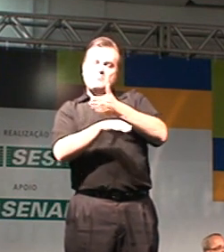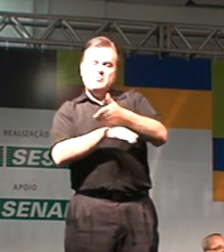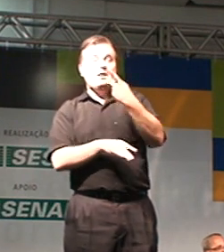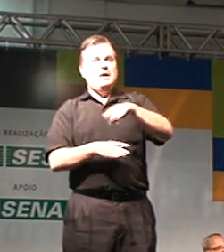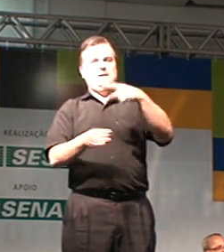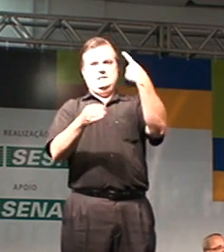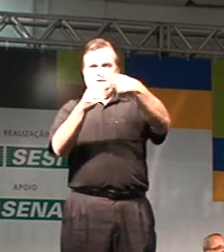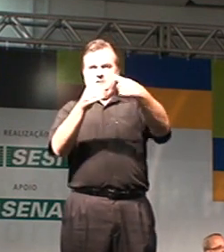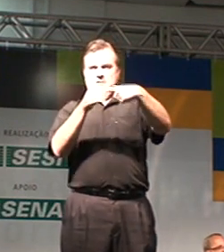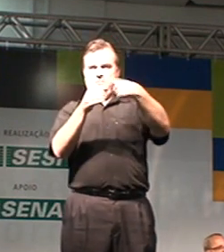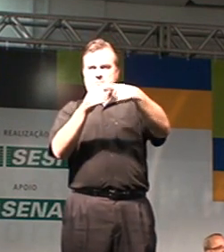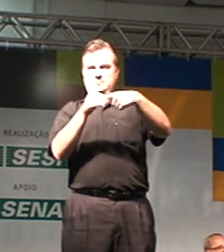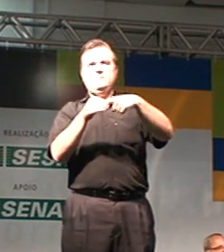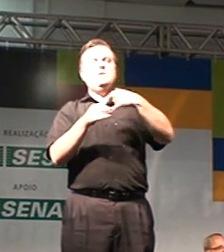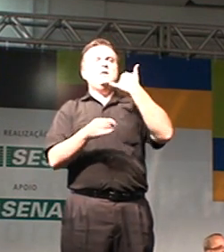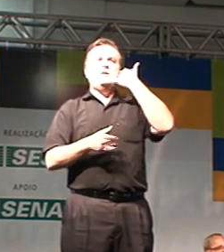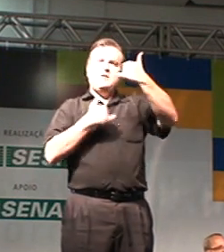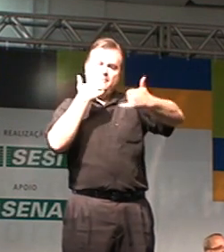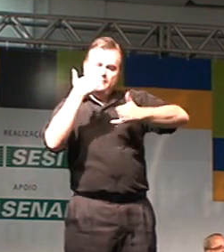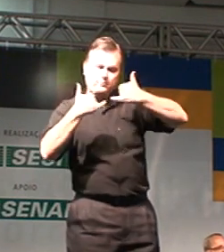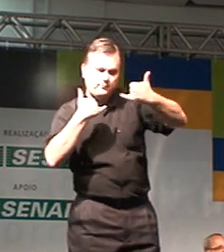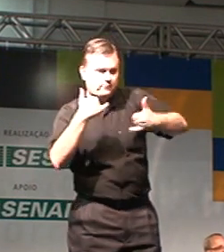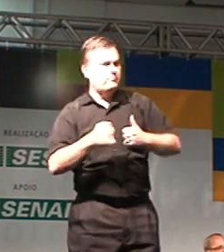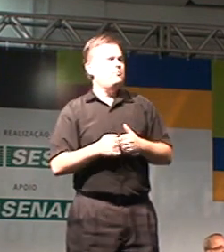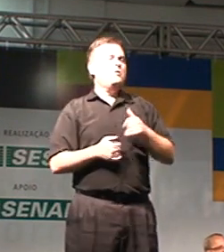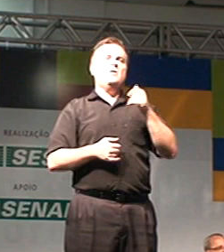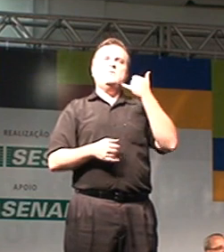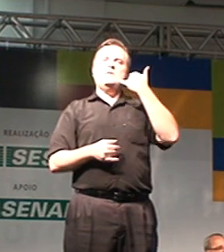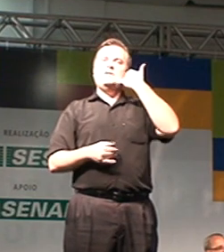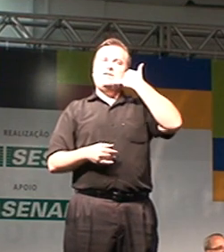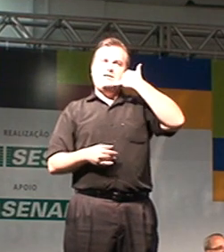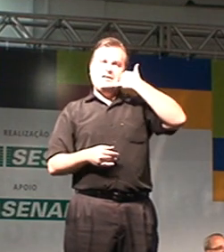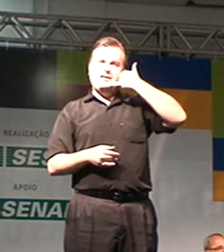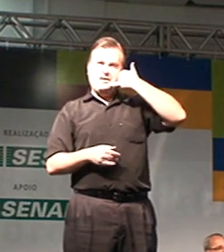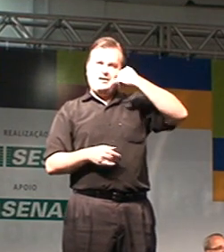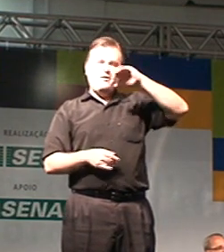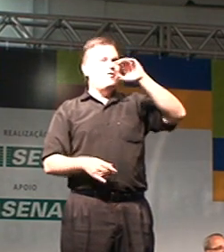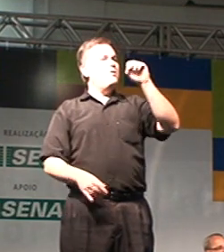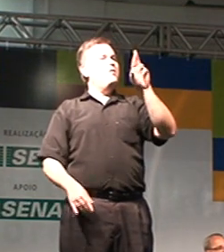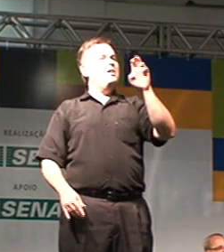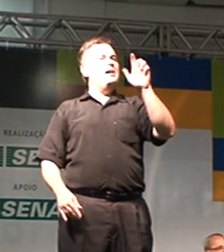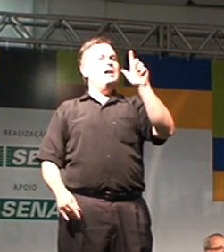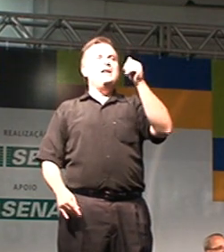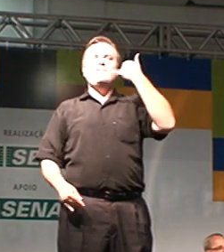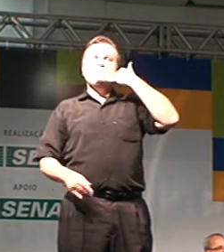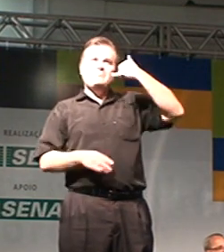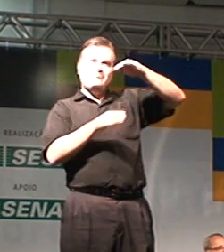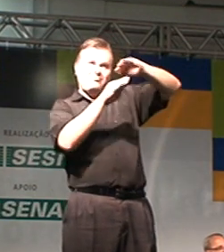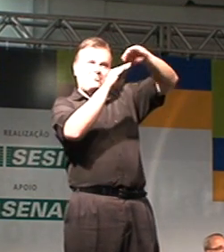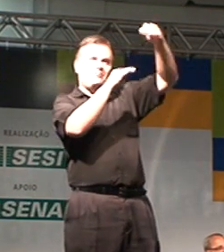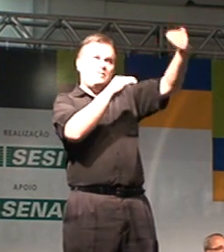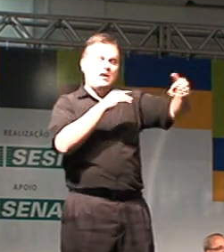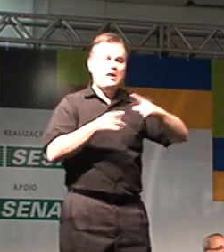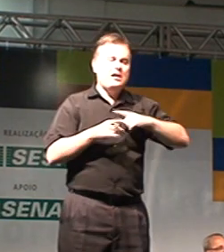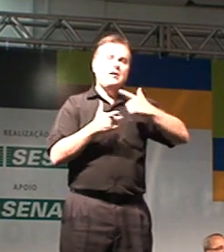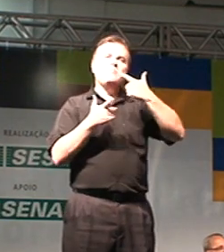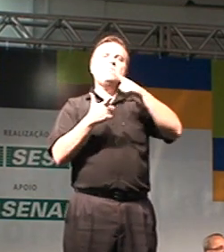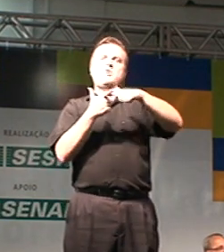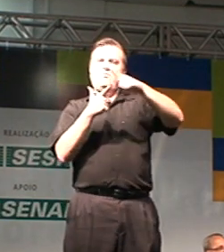existem na cidade, desde telefones, origiões, principalmente as pessoas com licença visual, vivem sofrendo acidente,